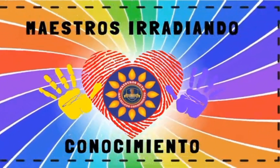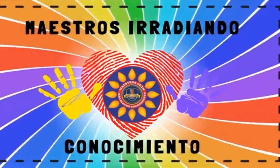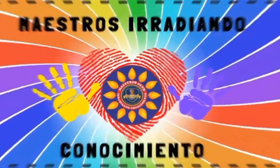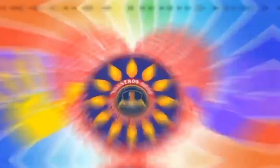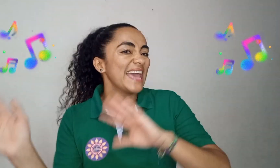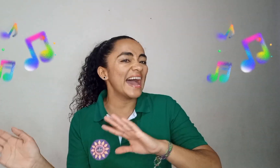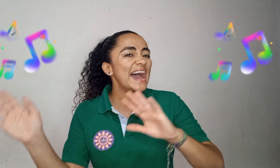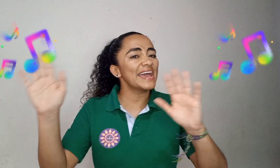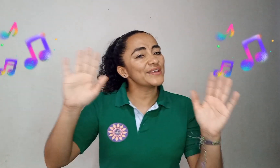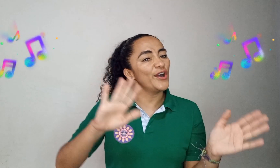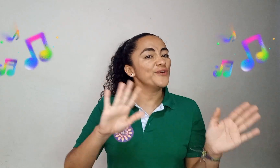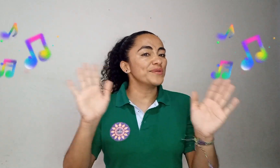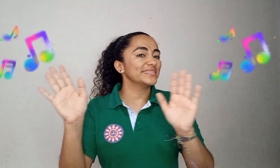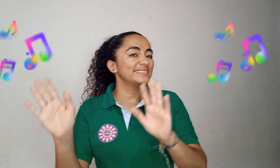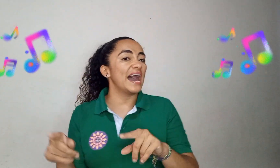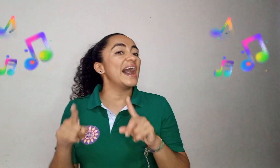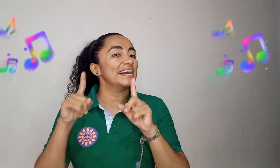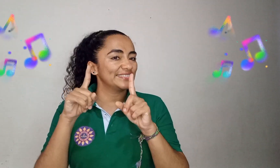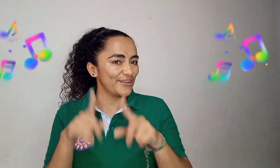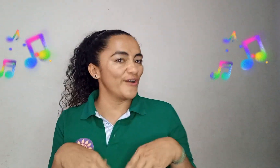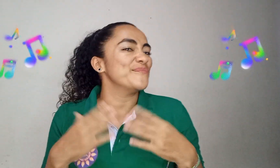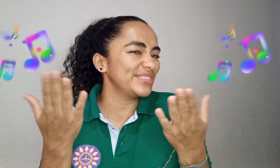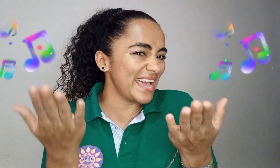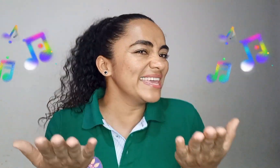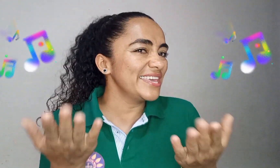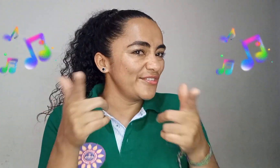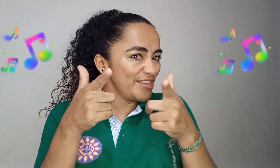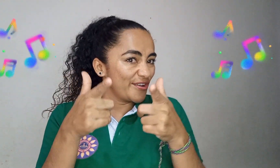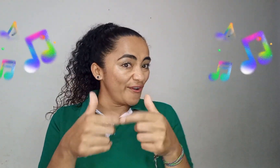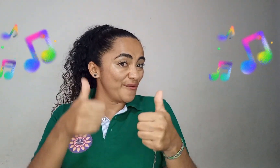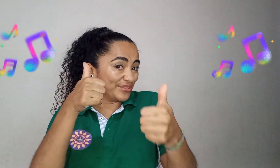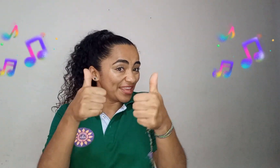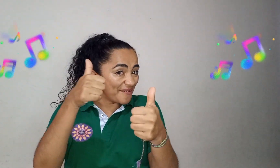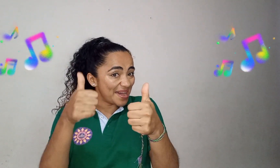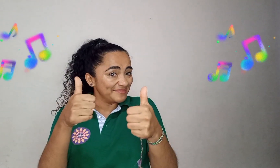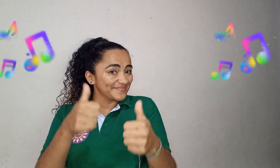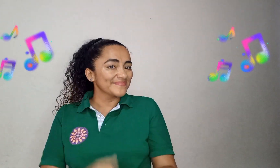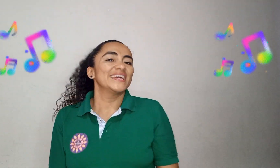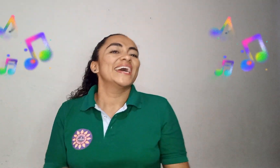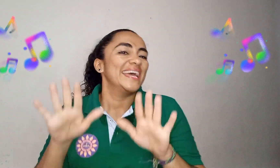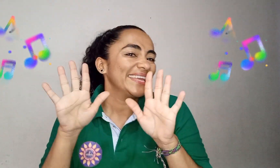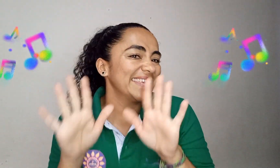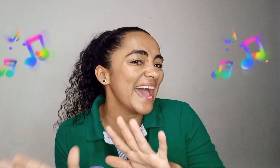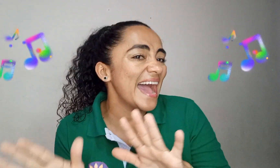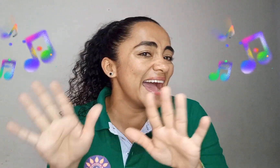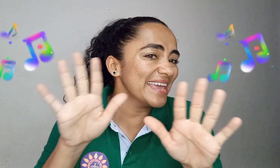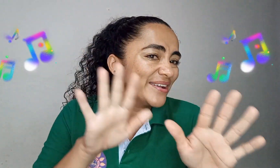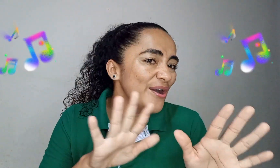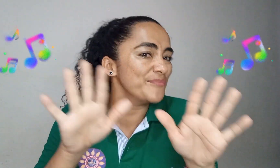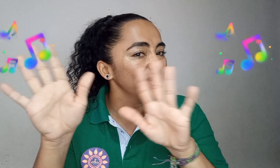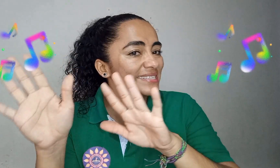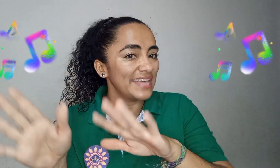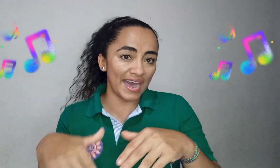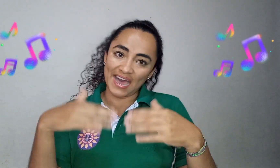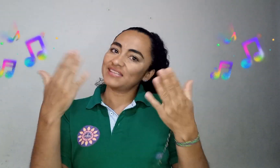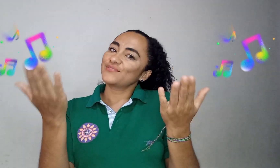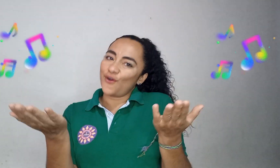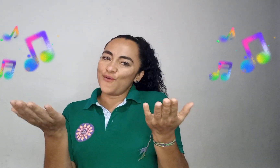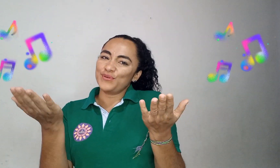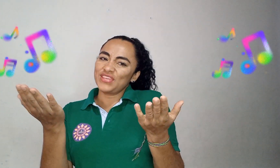¿Qué hay? ¿Cómo estás? ¿Cómo te ha ido y cómo te va? ¿Qué hay? ¿Cómo estás? ¿Cómo te